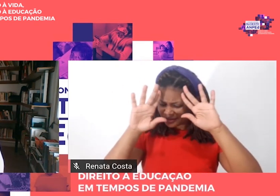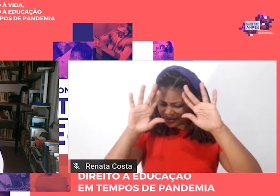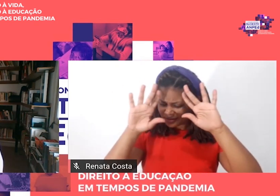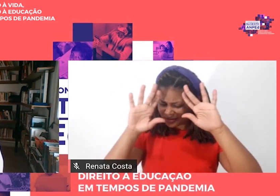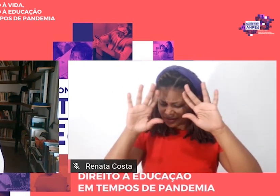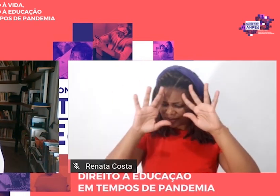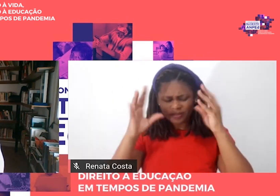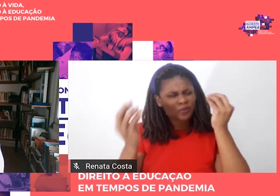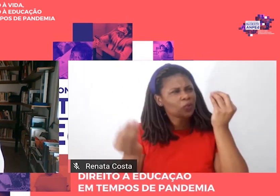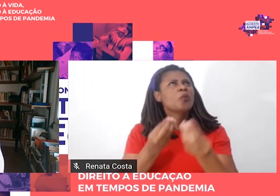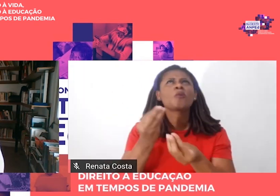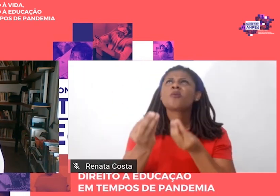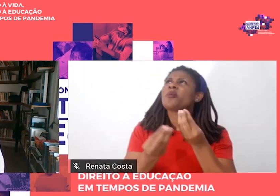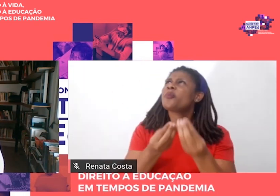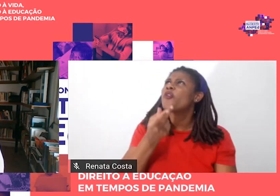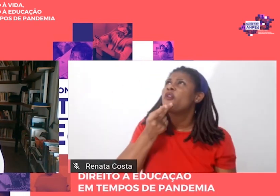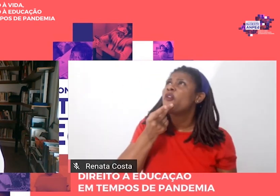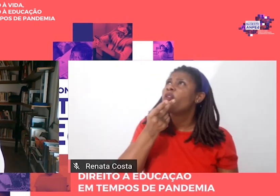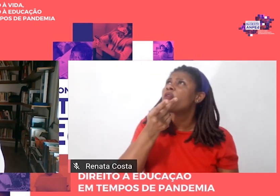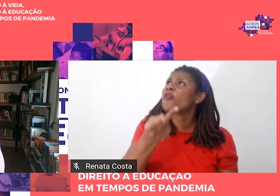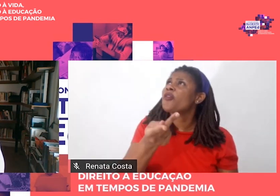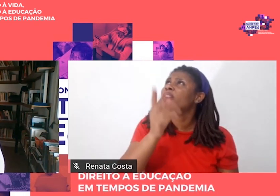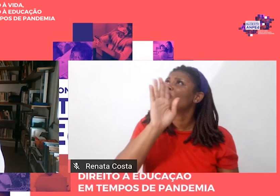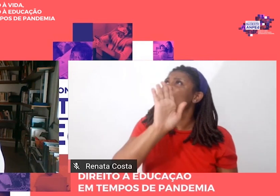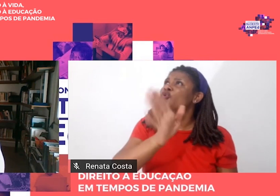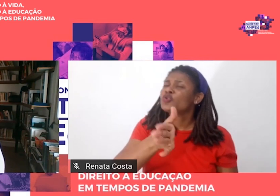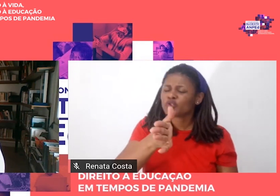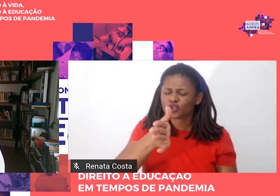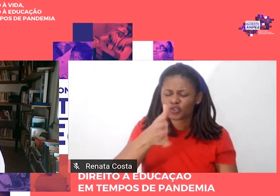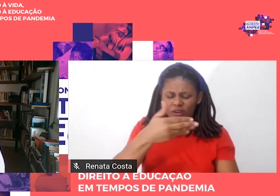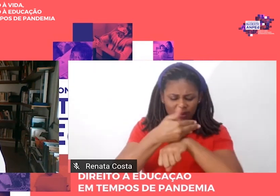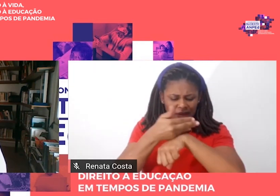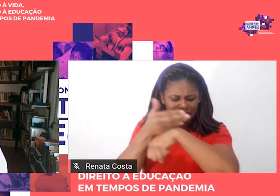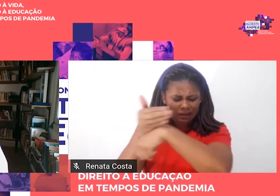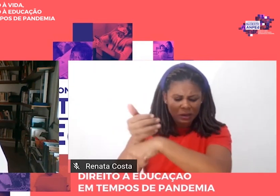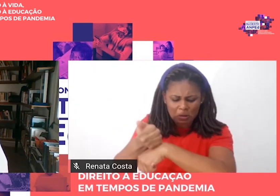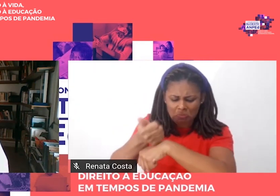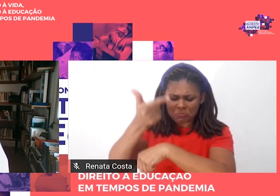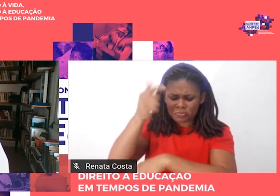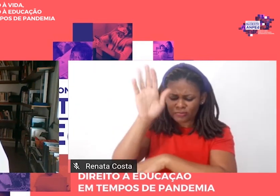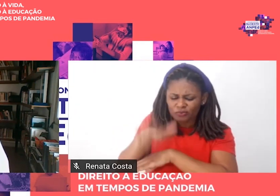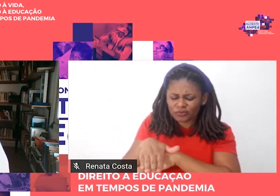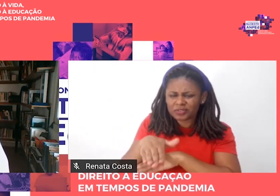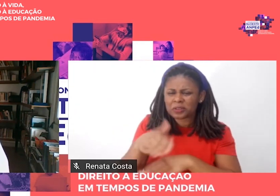falar, aí já depois do meio-dia, eu sou alcançado, com fome,